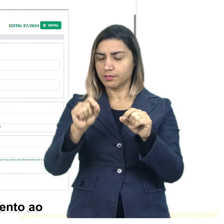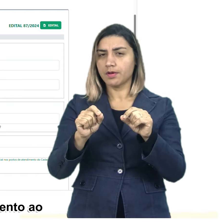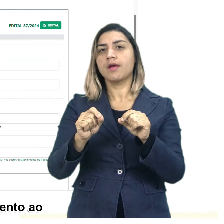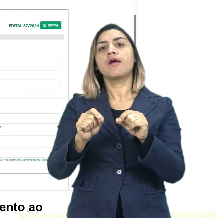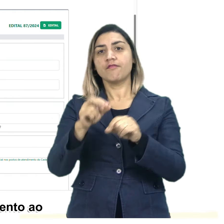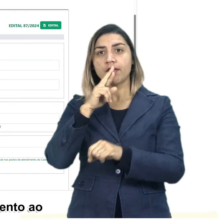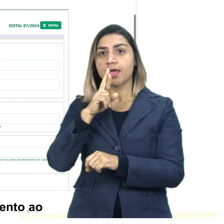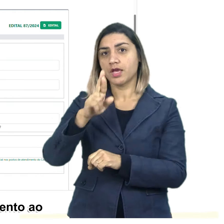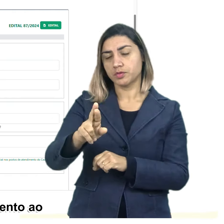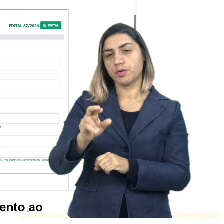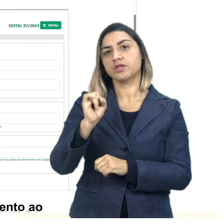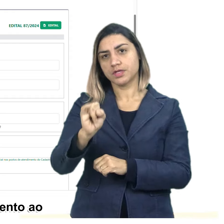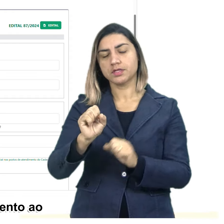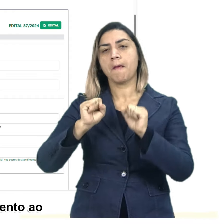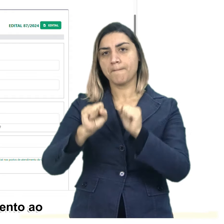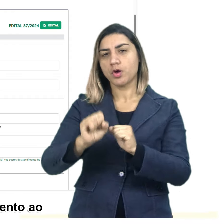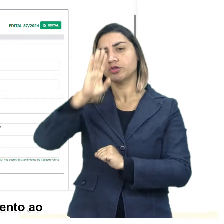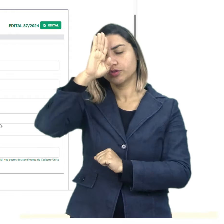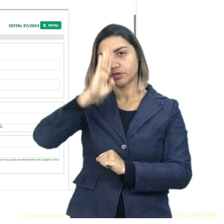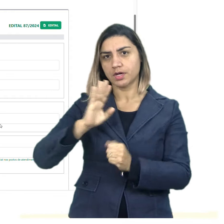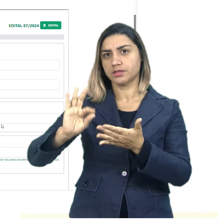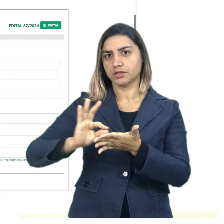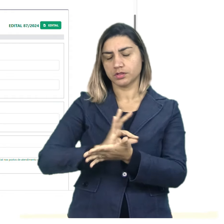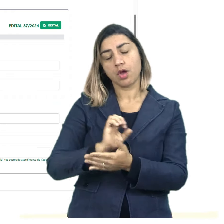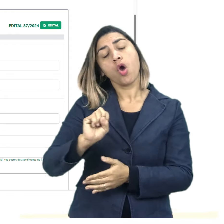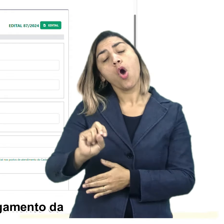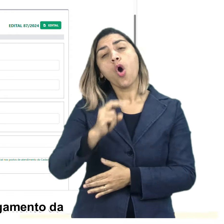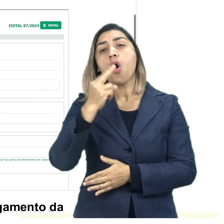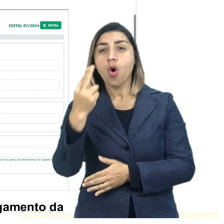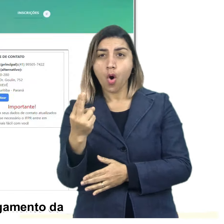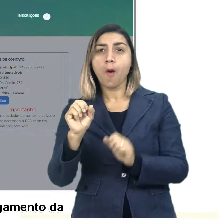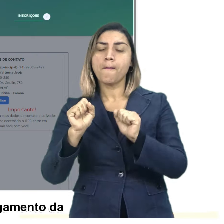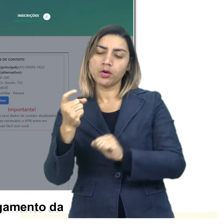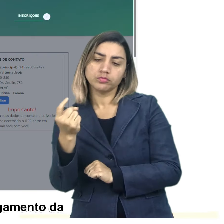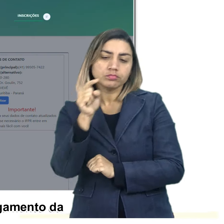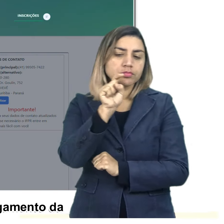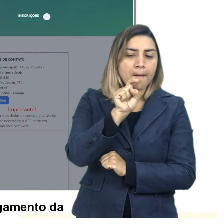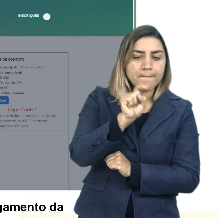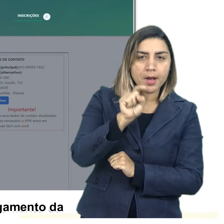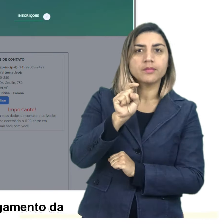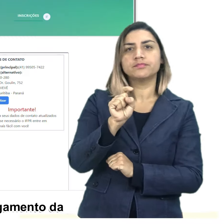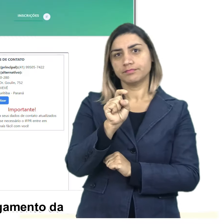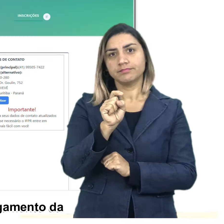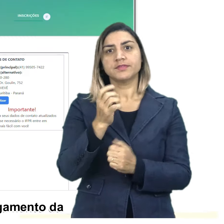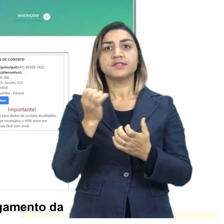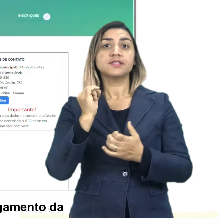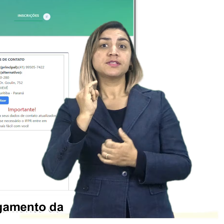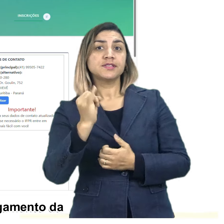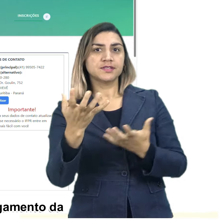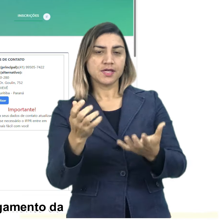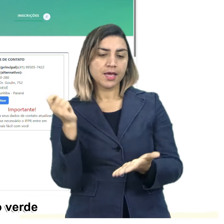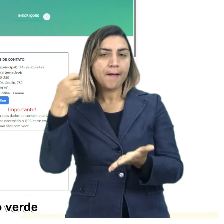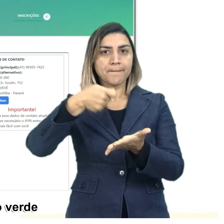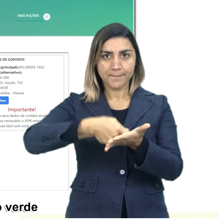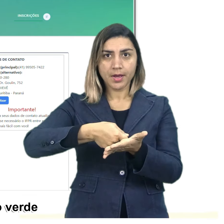dirá se eu poderei ou não ser isento ao pagamento. Ou eu posso ir para a opção do